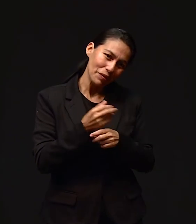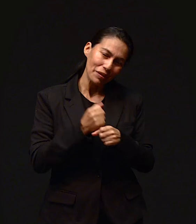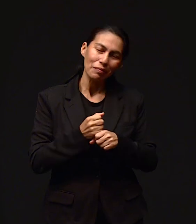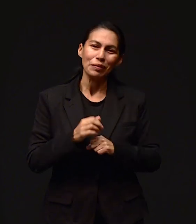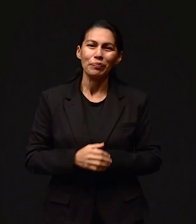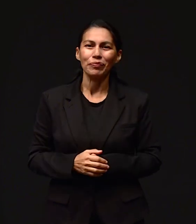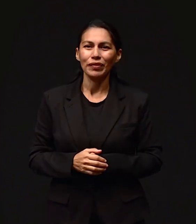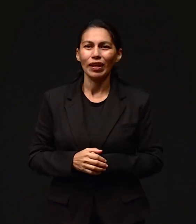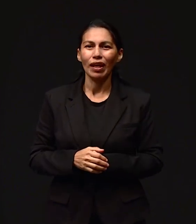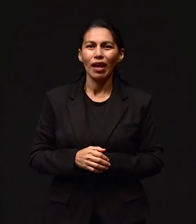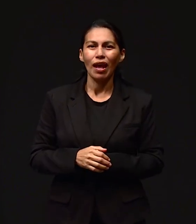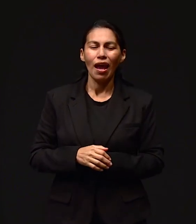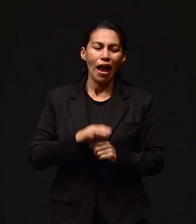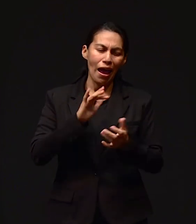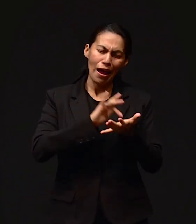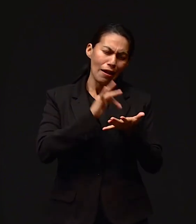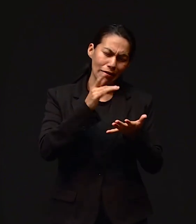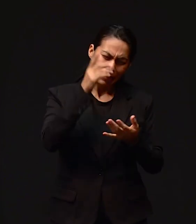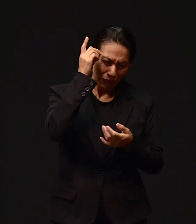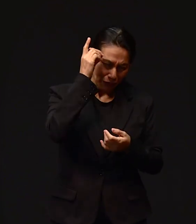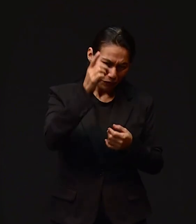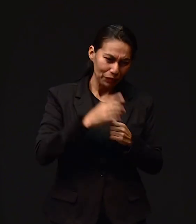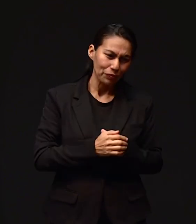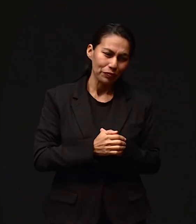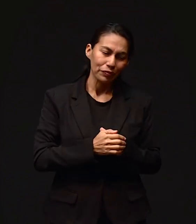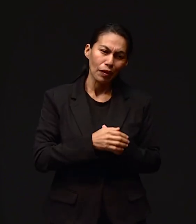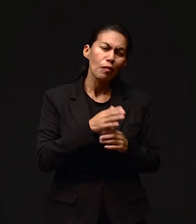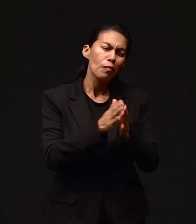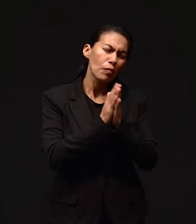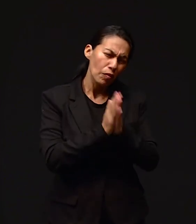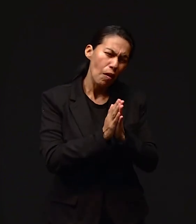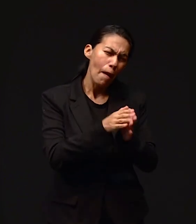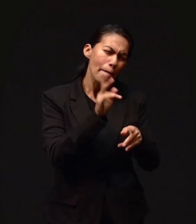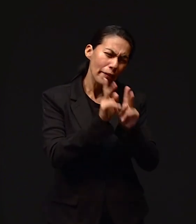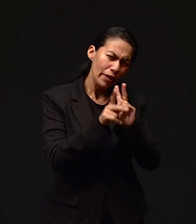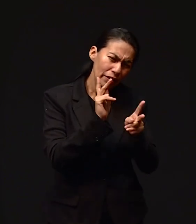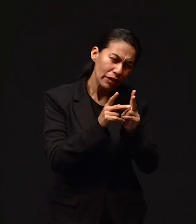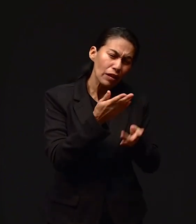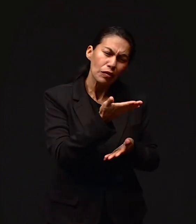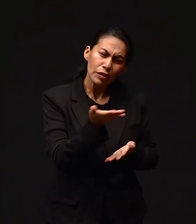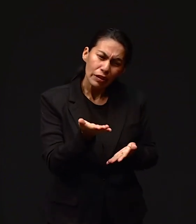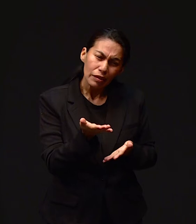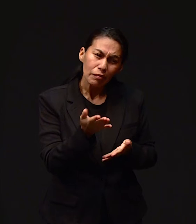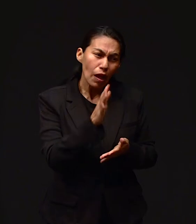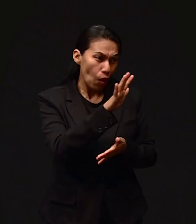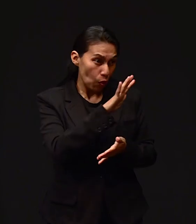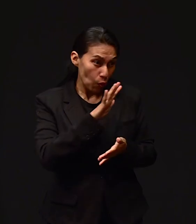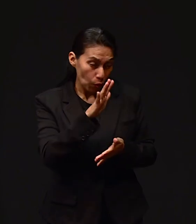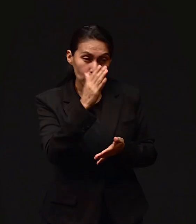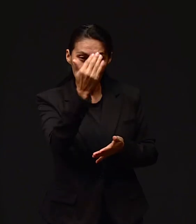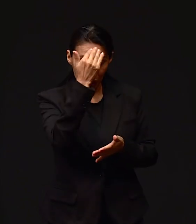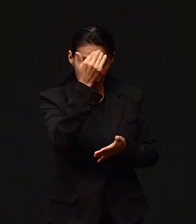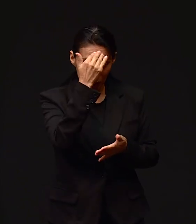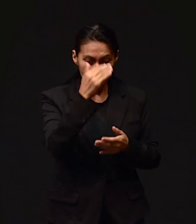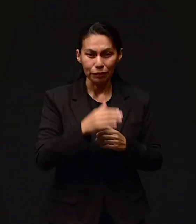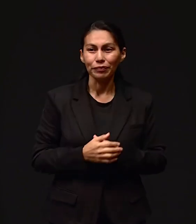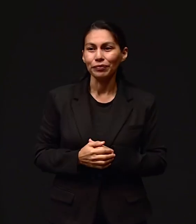Gracias a Dios. Cuéntanos algo de ti para que todos podamos conocerte un poco mejor.